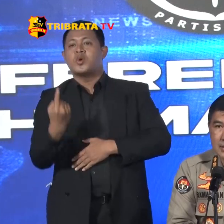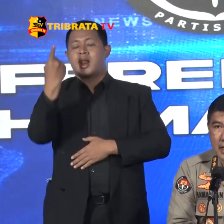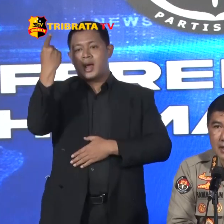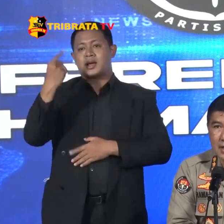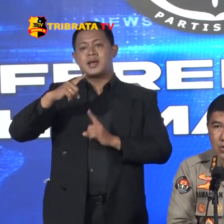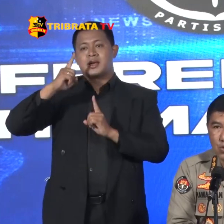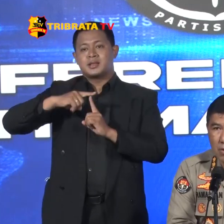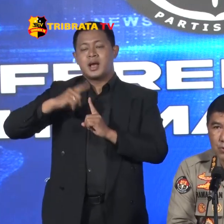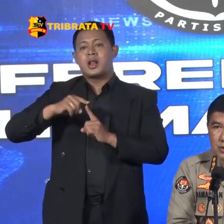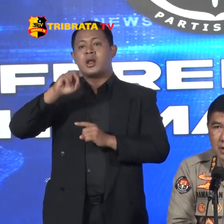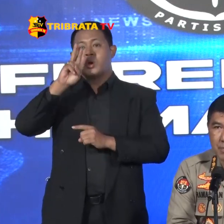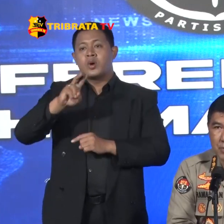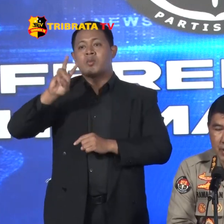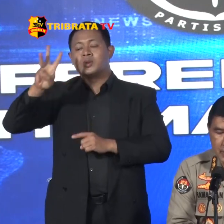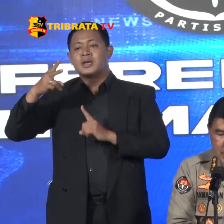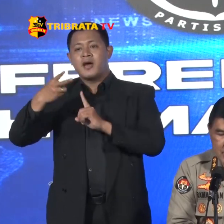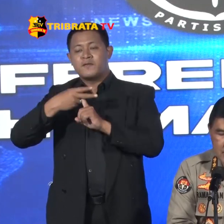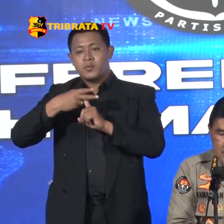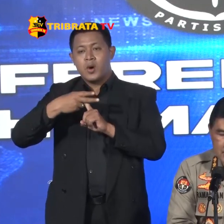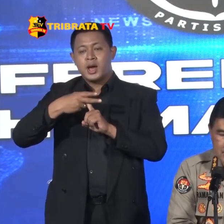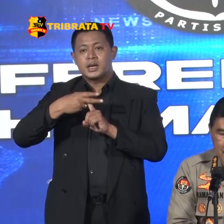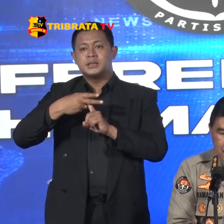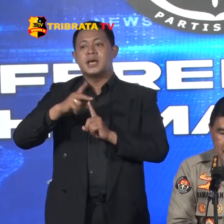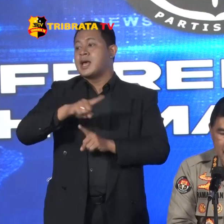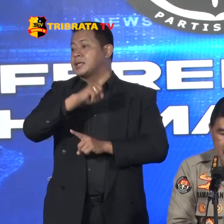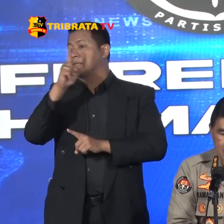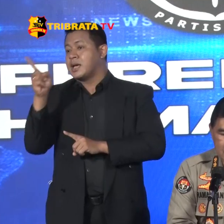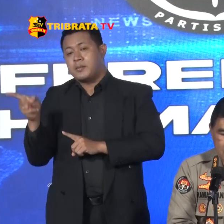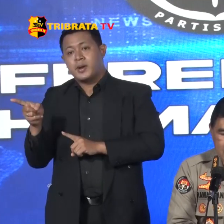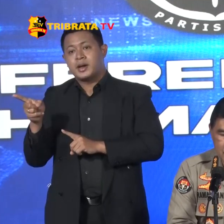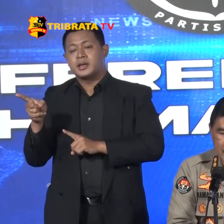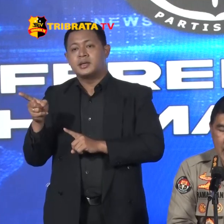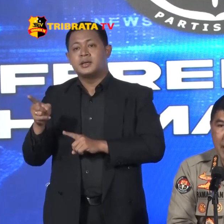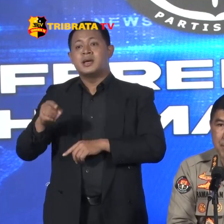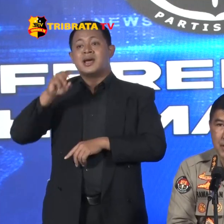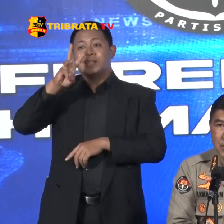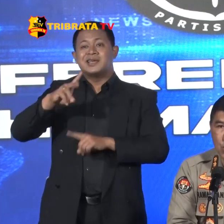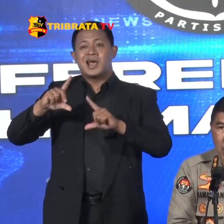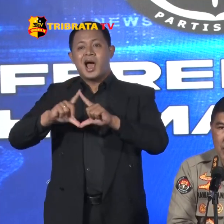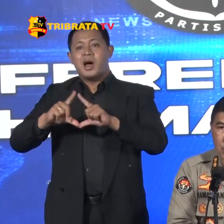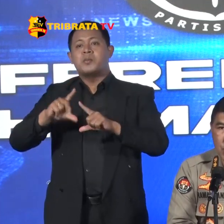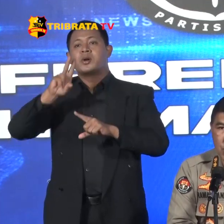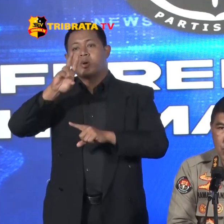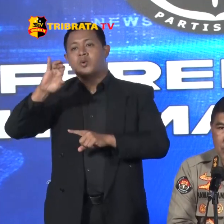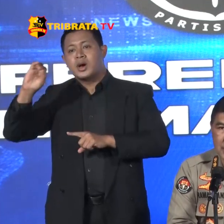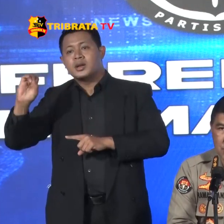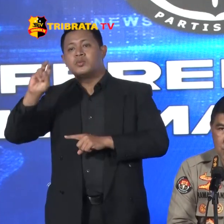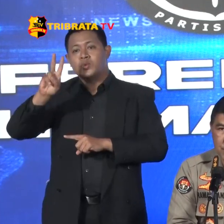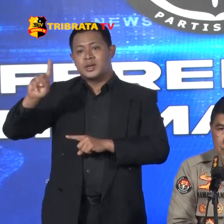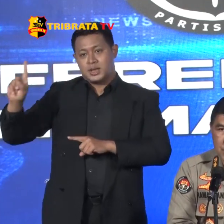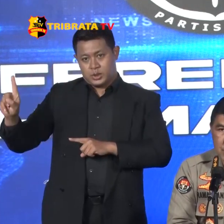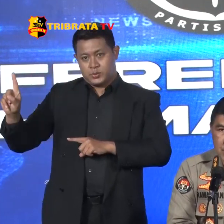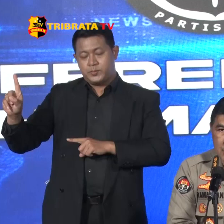tanggal 23 Februari Sampai dengan 3 April 2021